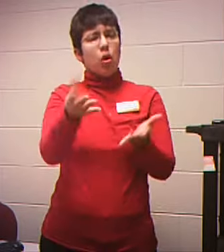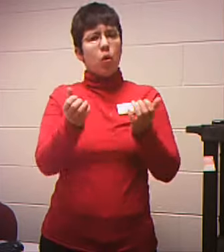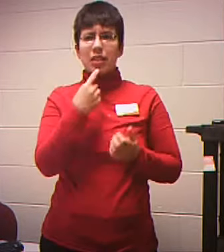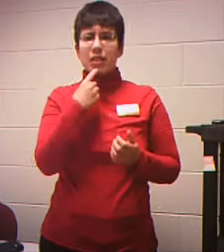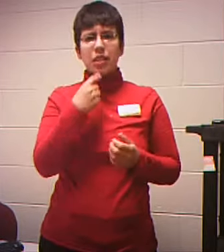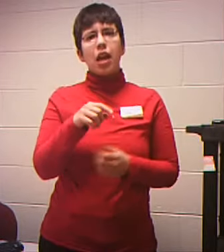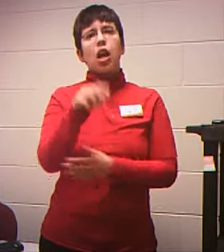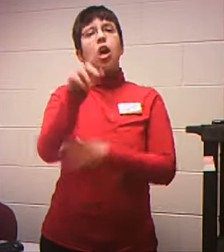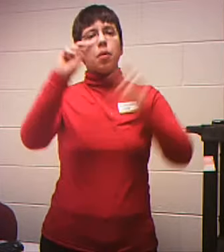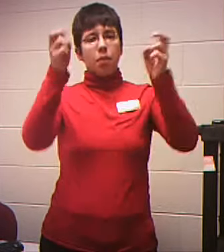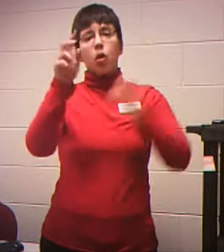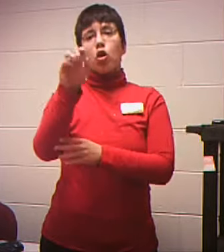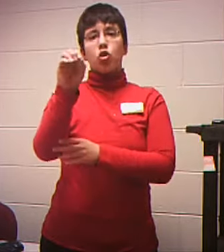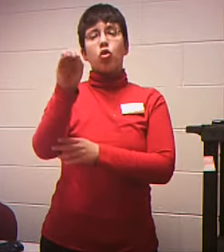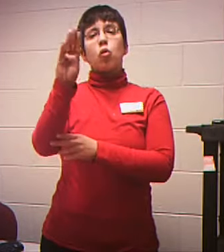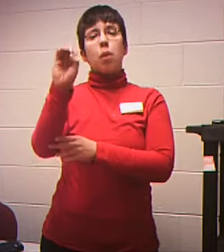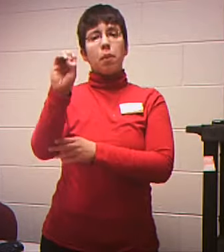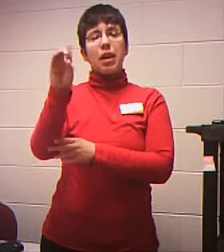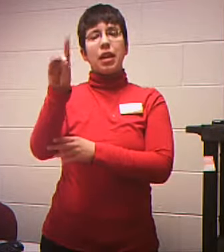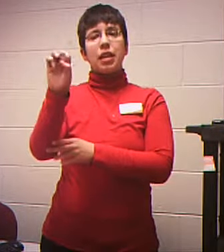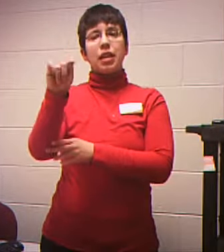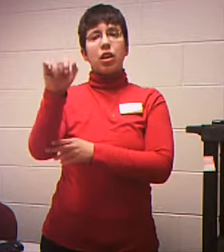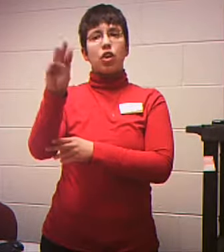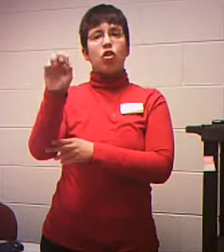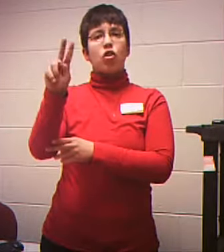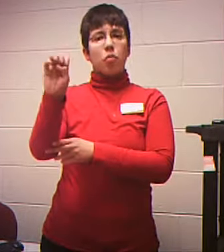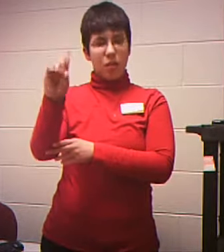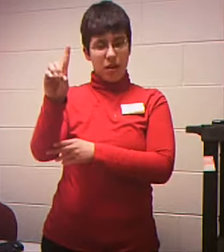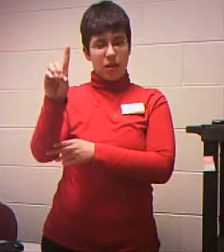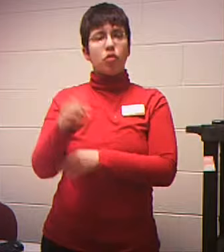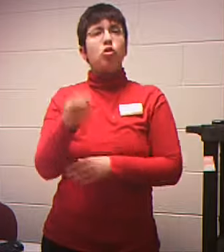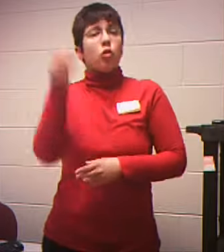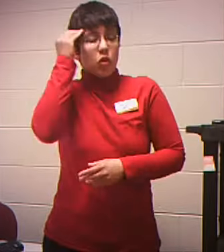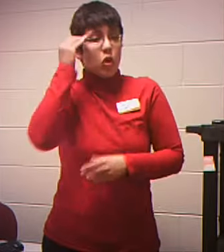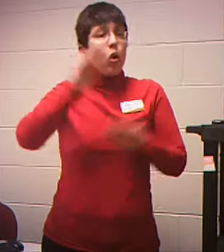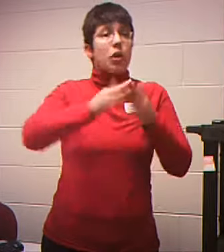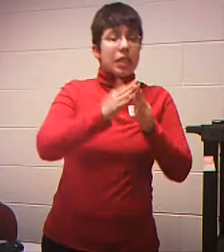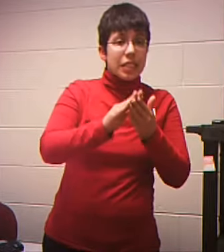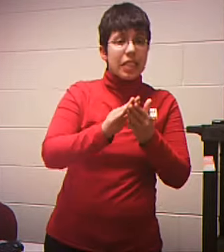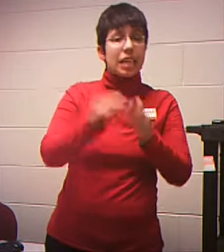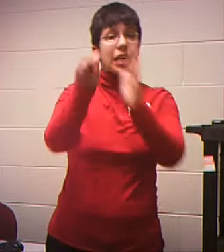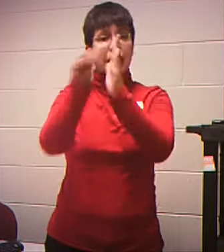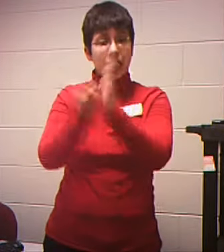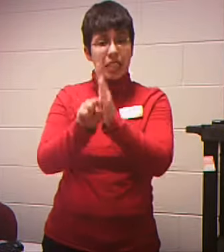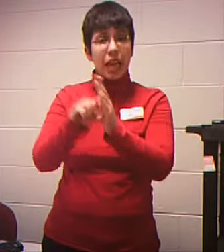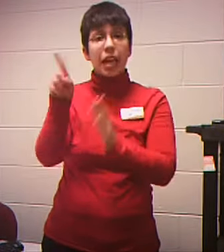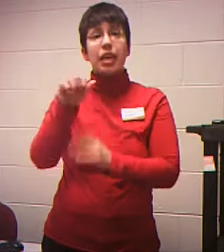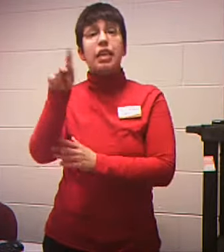And then if you know What city And state And zip You can put that in there At least put You know A city It doesn't have